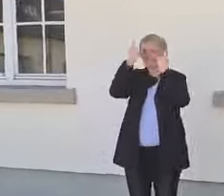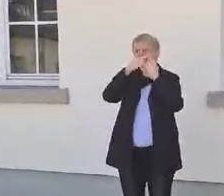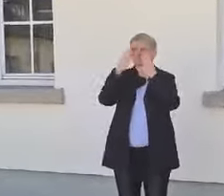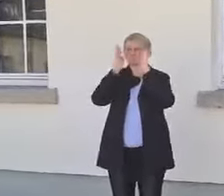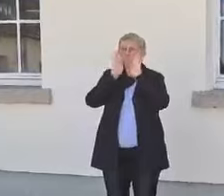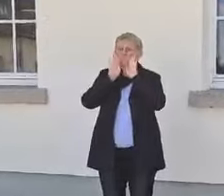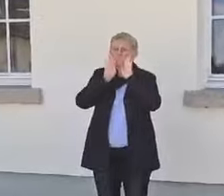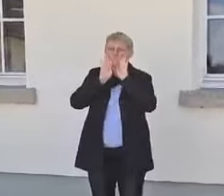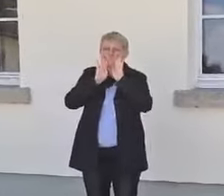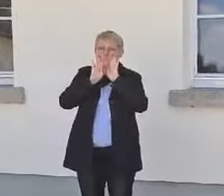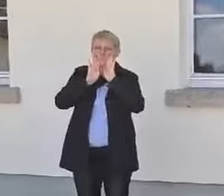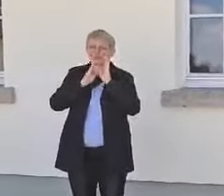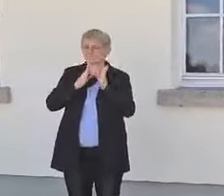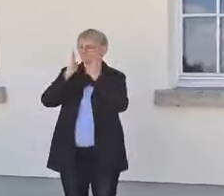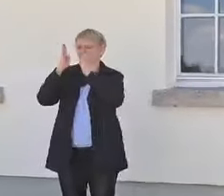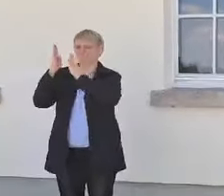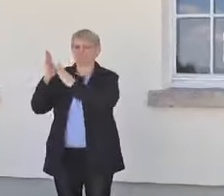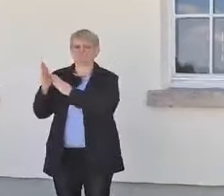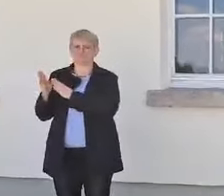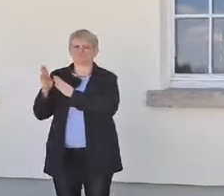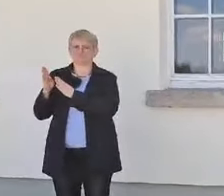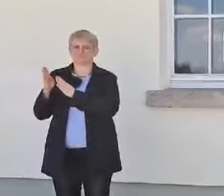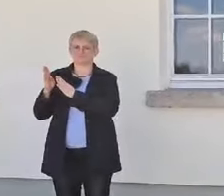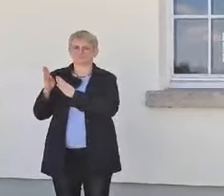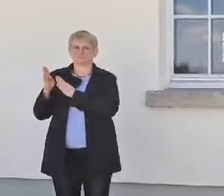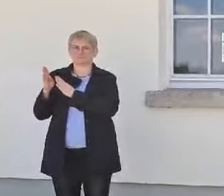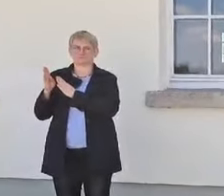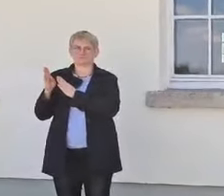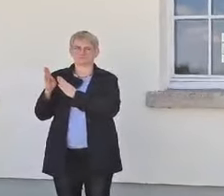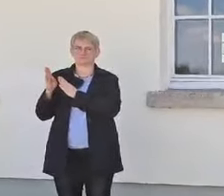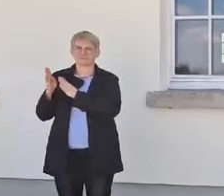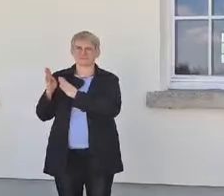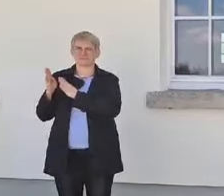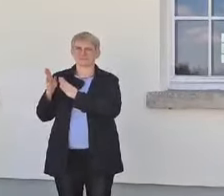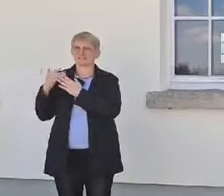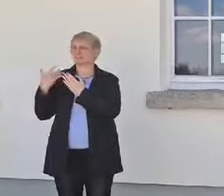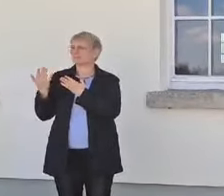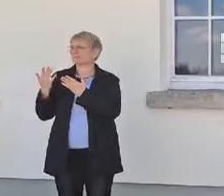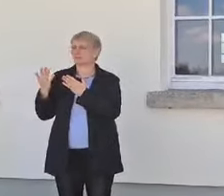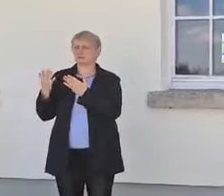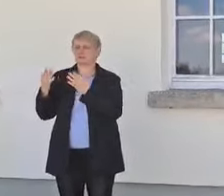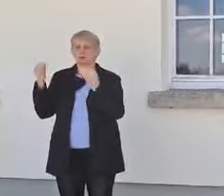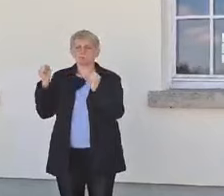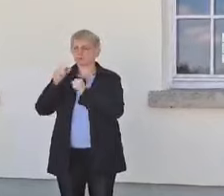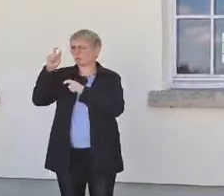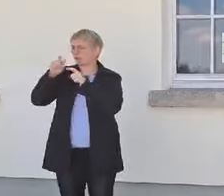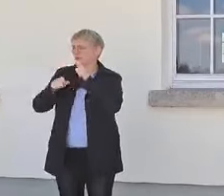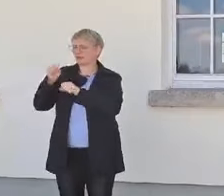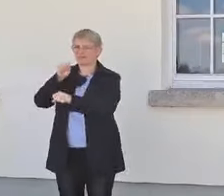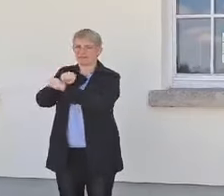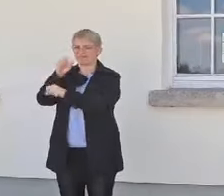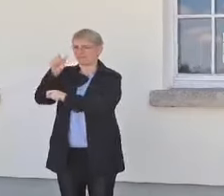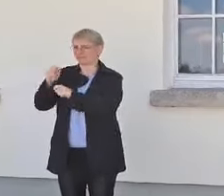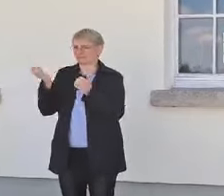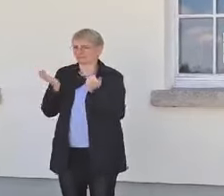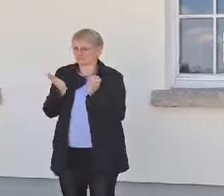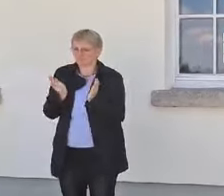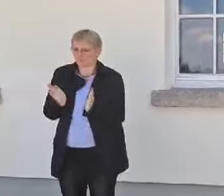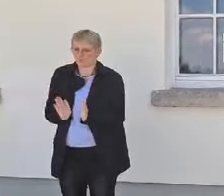die nächste Stufe, ja wirklich abgemagerte, inhaftierte, in gestreifter Häftlingskleidung.